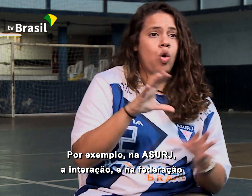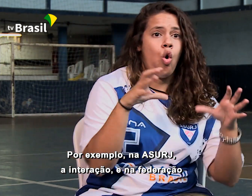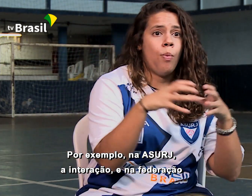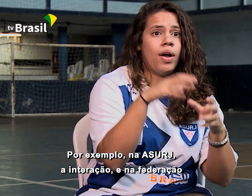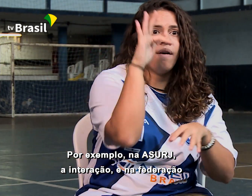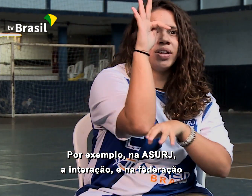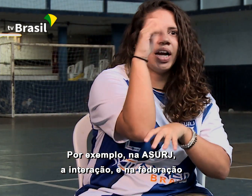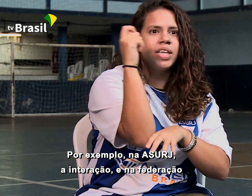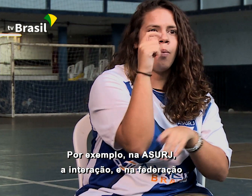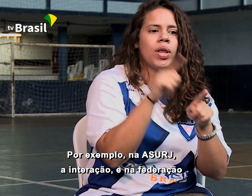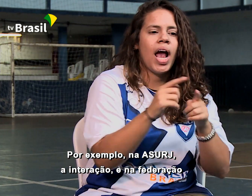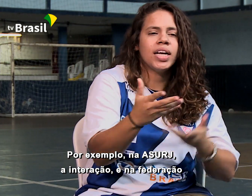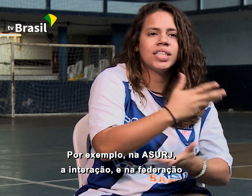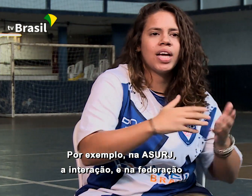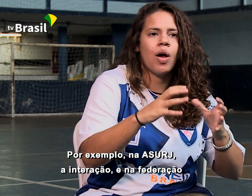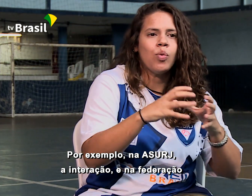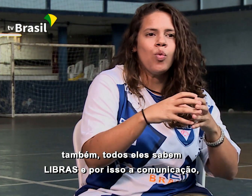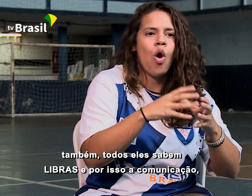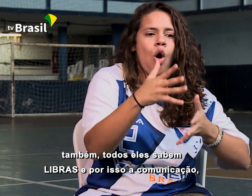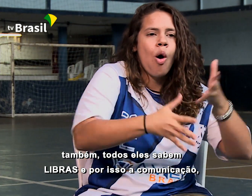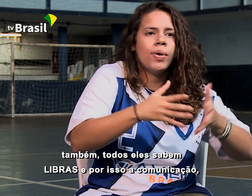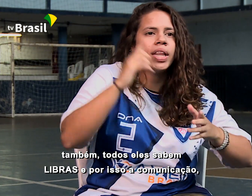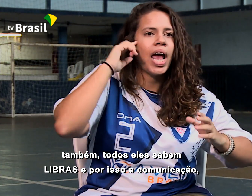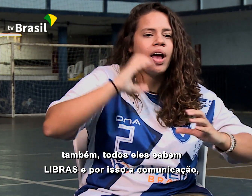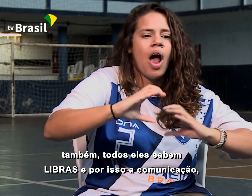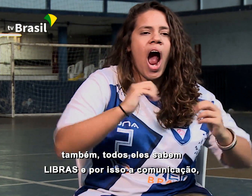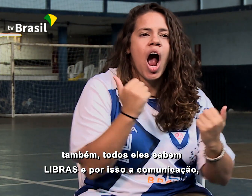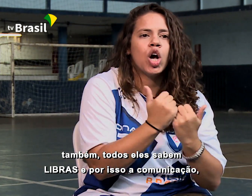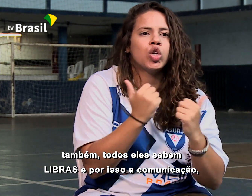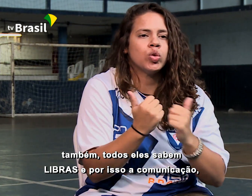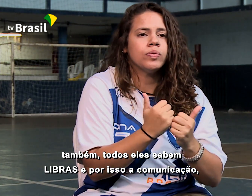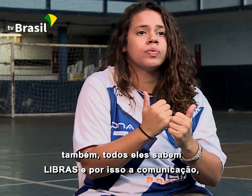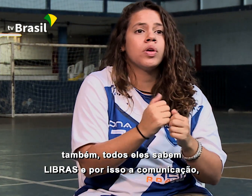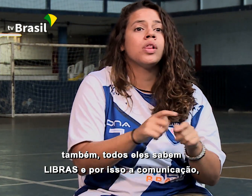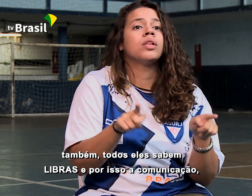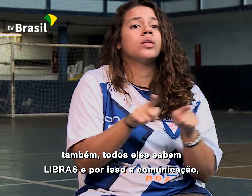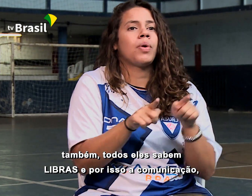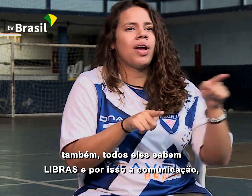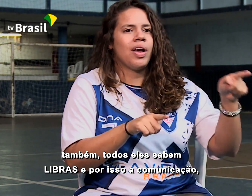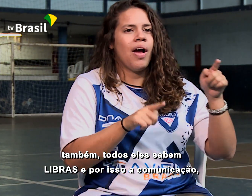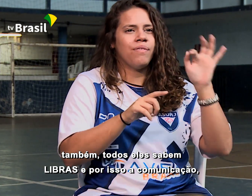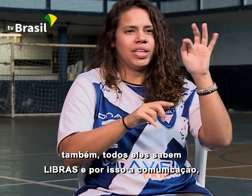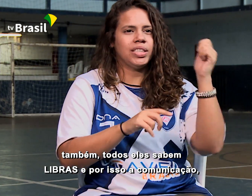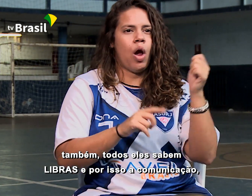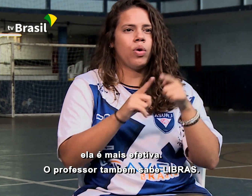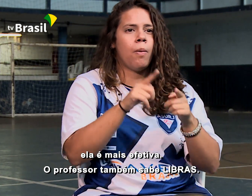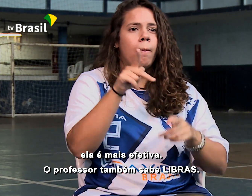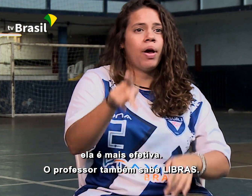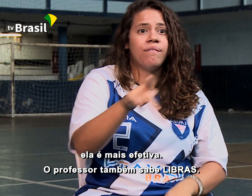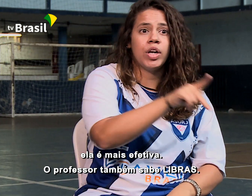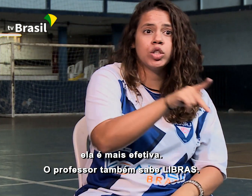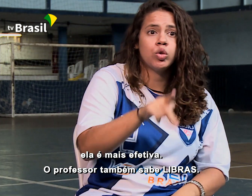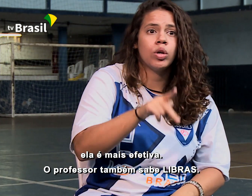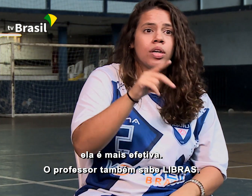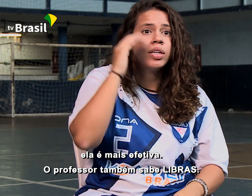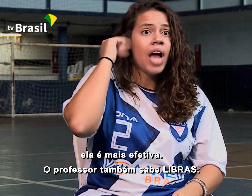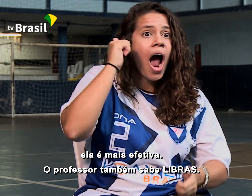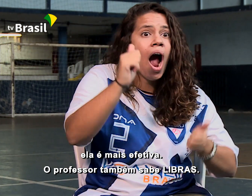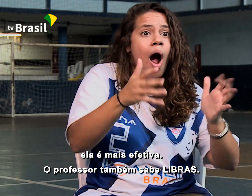interação e na federação também, todos eles sabem libras. E por isso a comunicação é mais efetiva. O